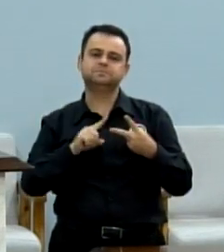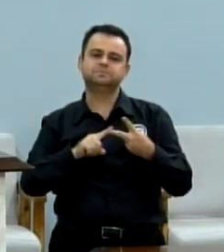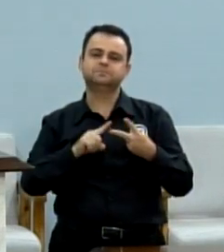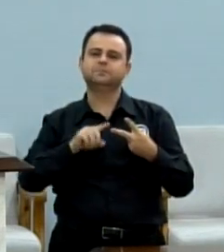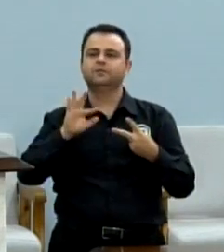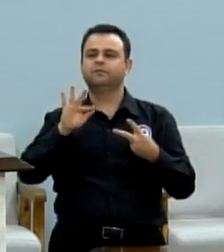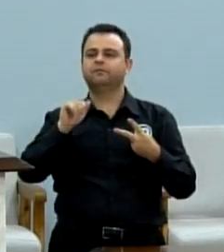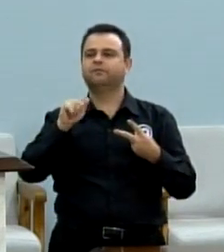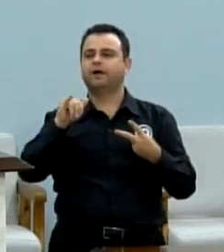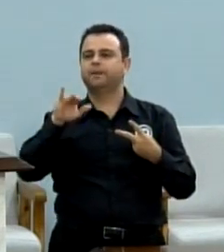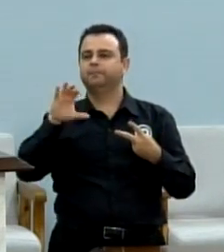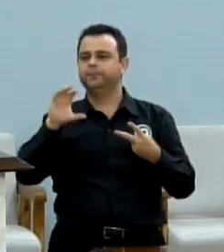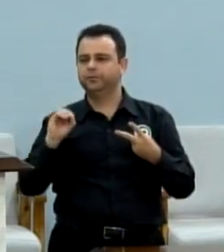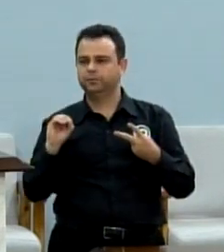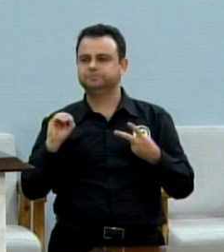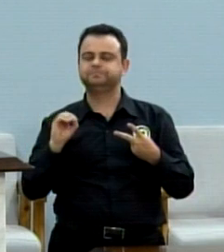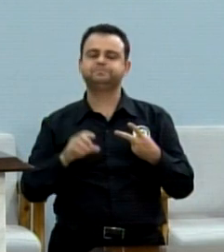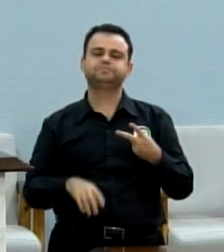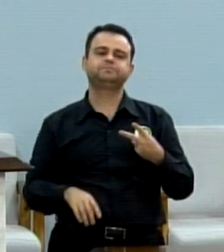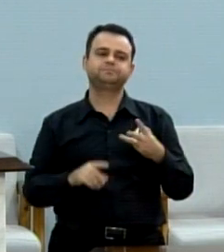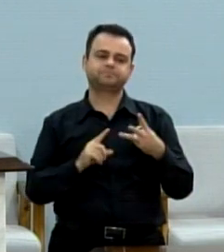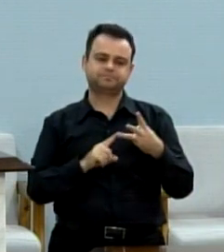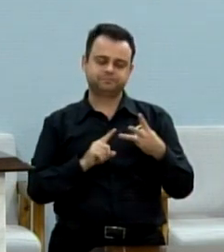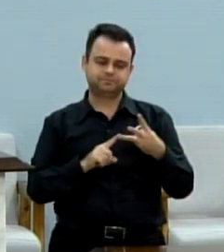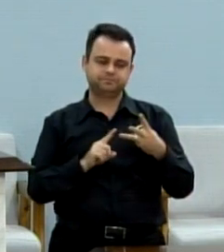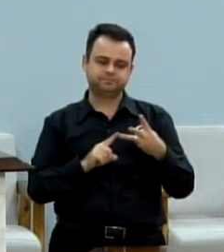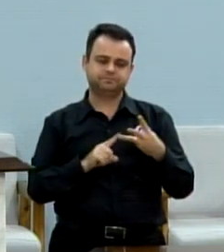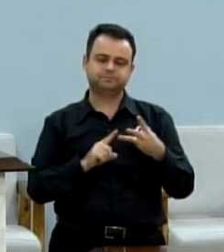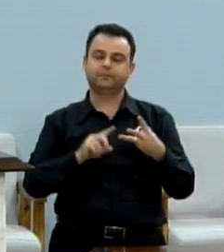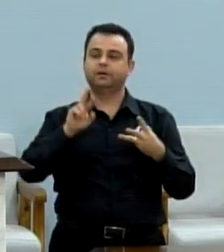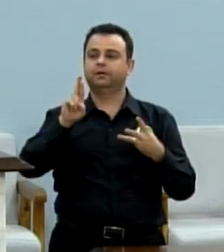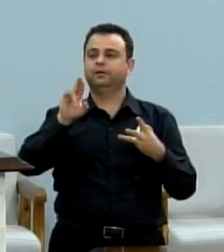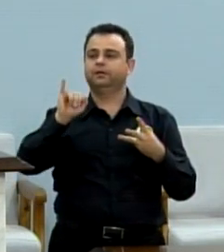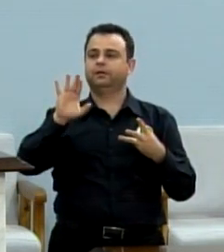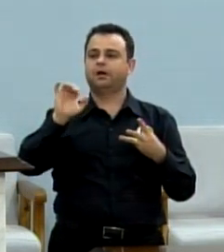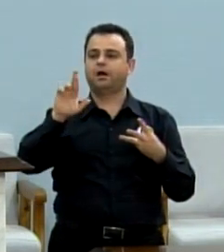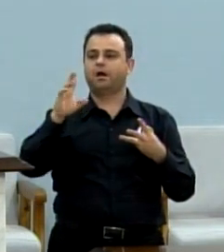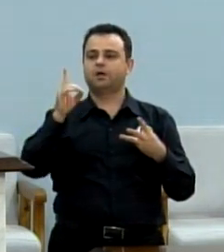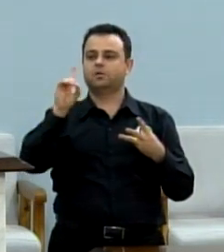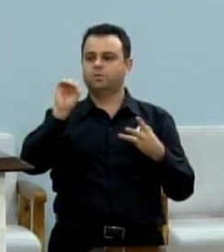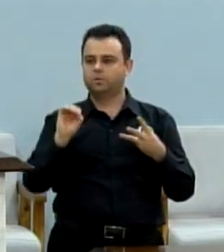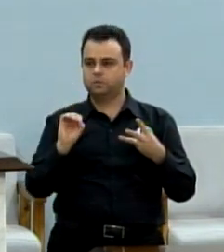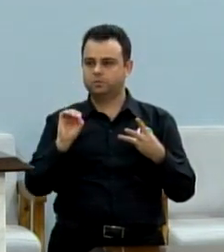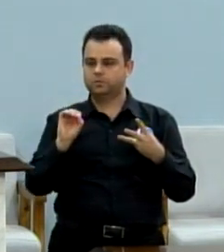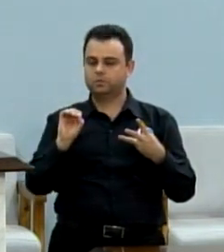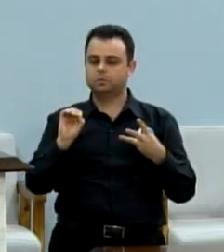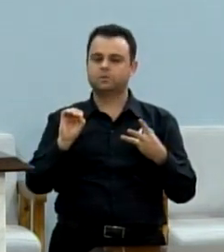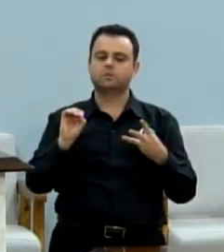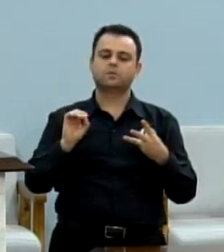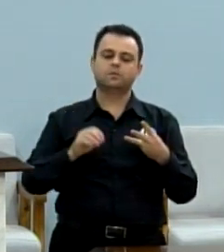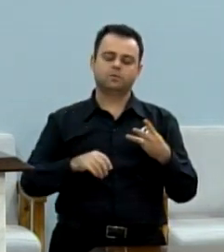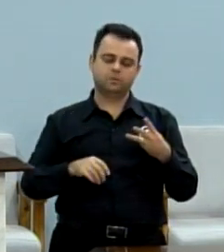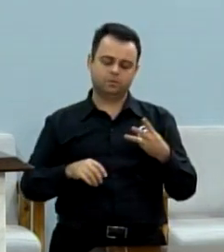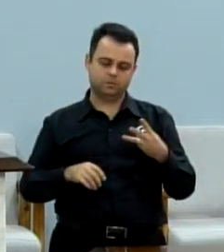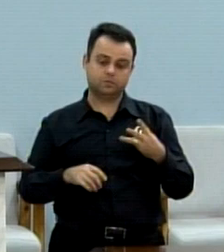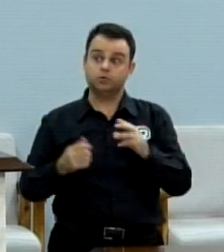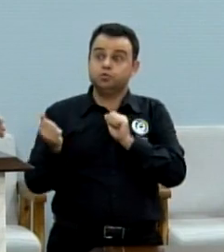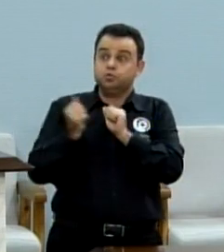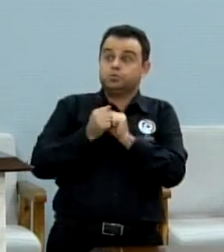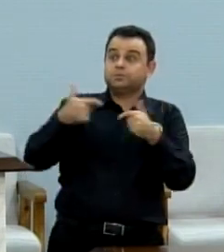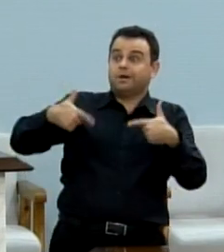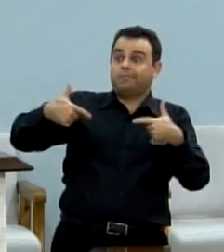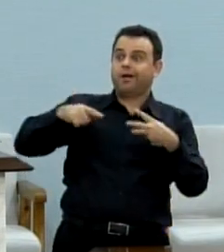Fábio Faitaroni e o policial federal Ricardo Gasola, que iniciou sua carreira como investigador de polícia, trabalhou comigo